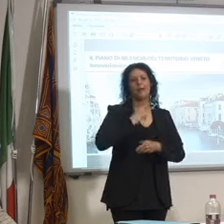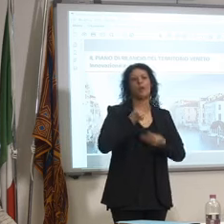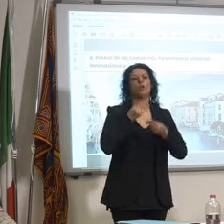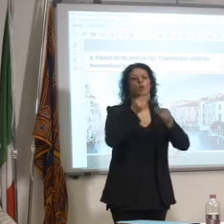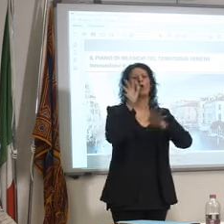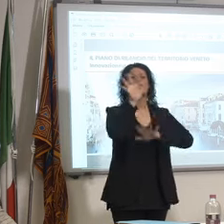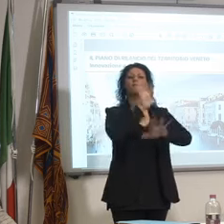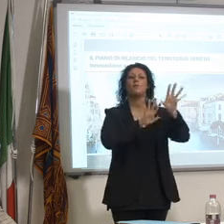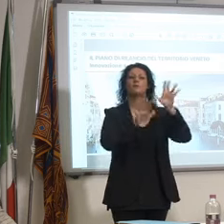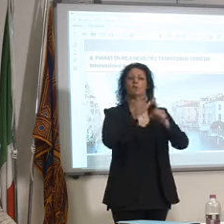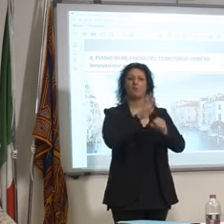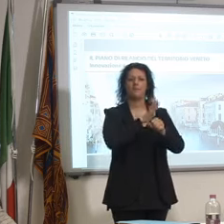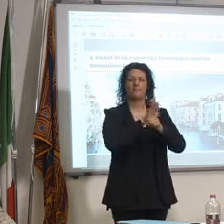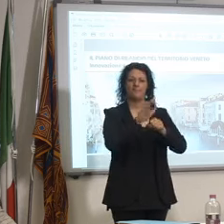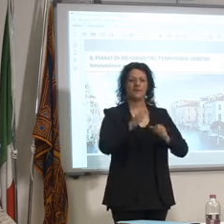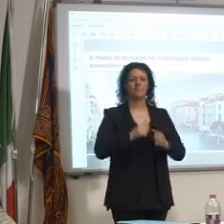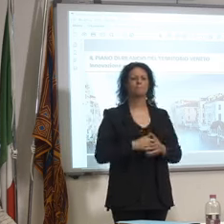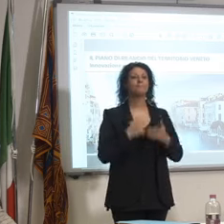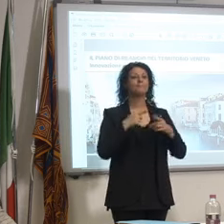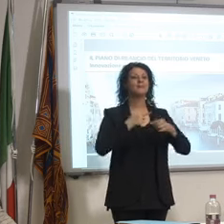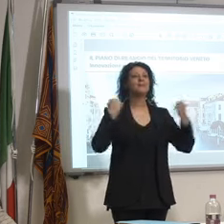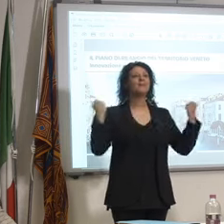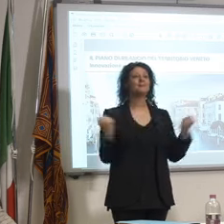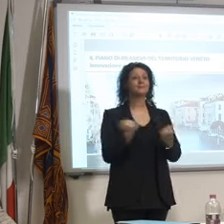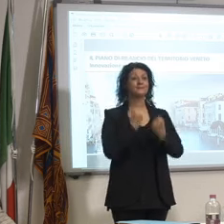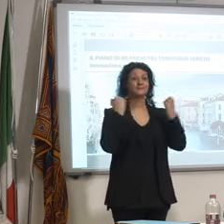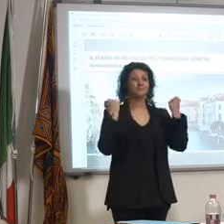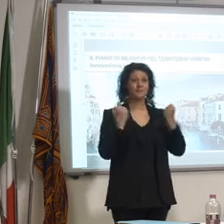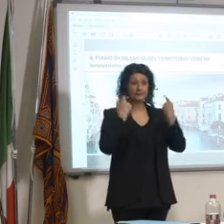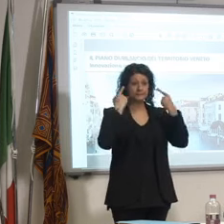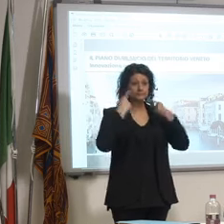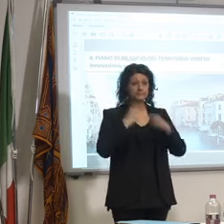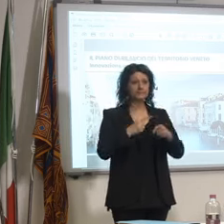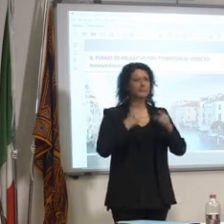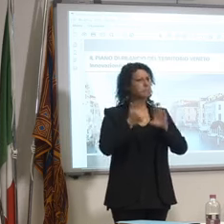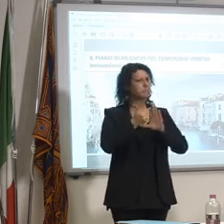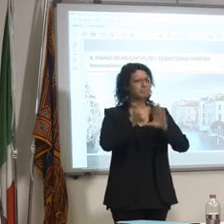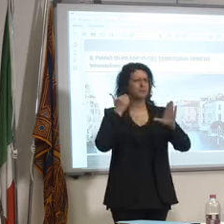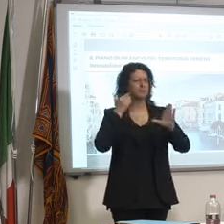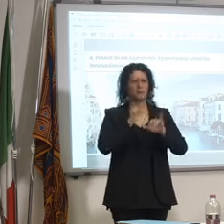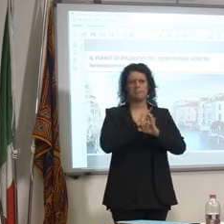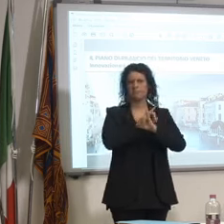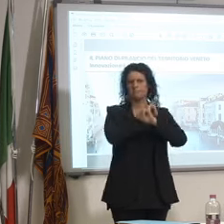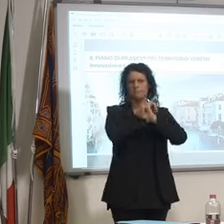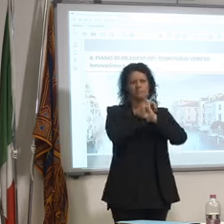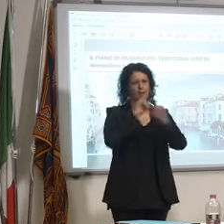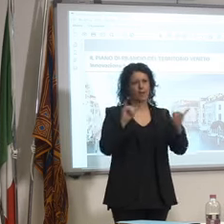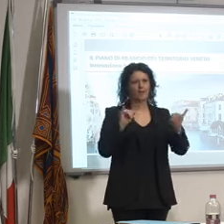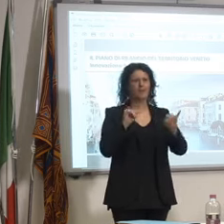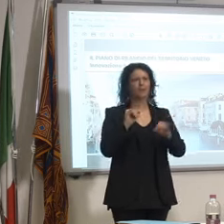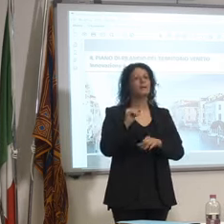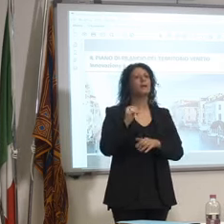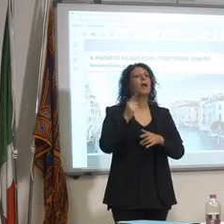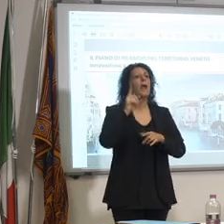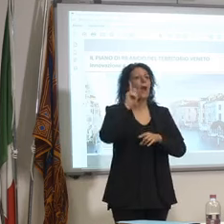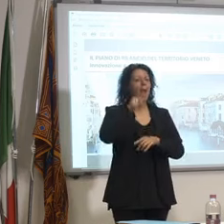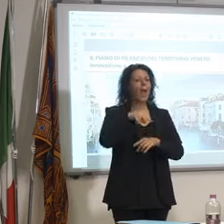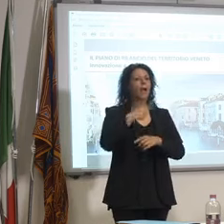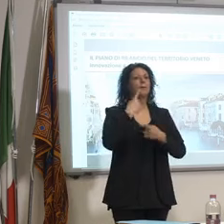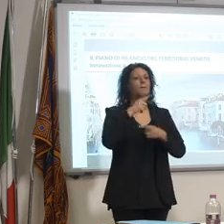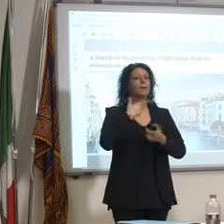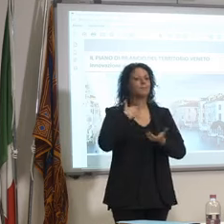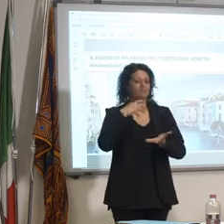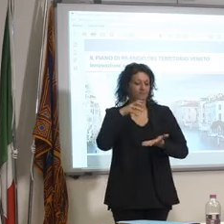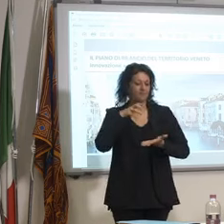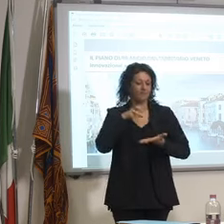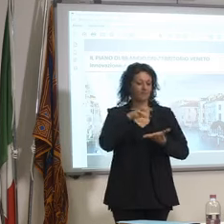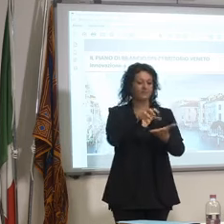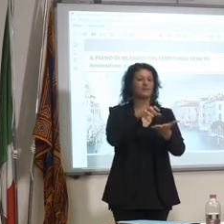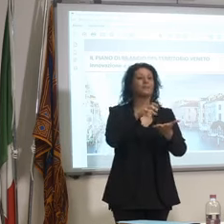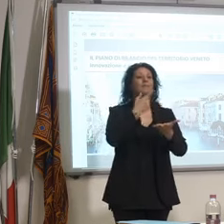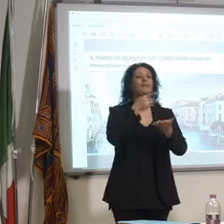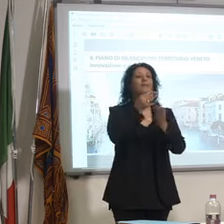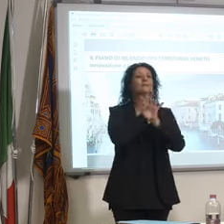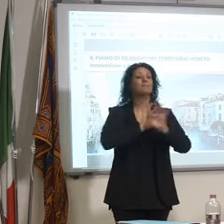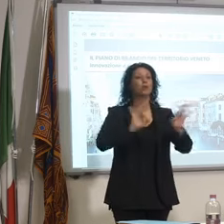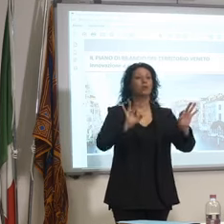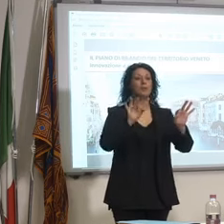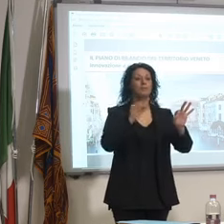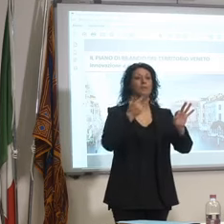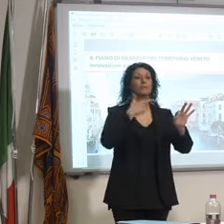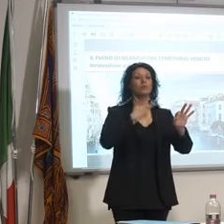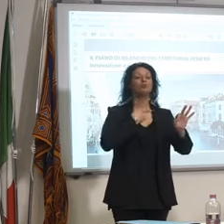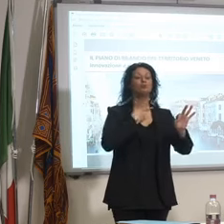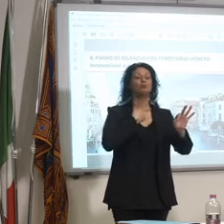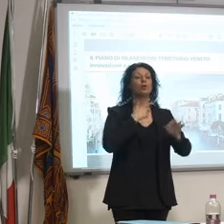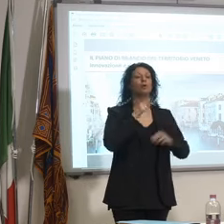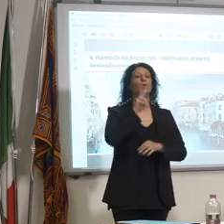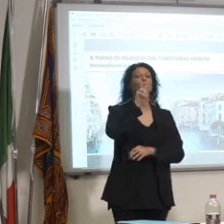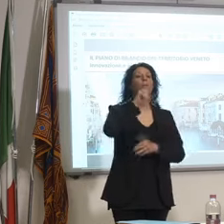poco tempo è una campagna mai vista prima nel senso che sia in termini di soldi a disposizione qua parliamo di 2 milioni e